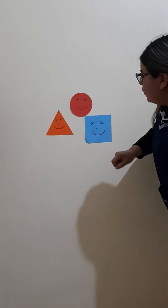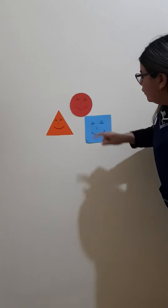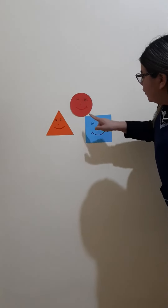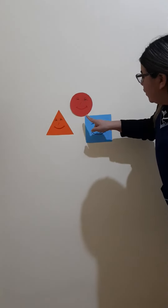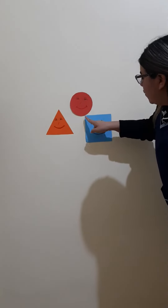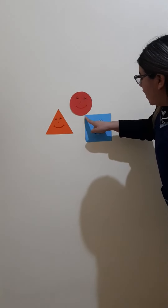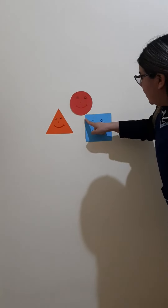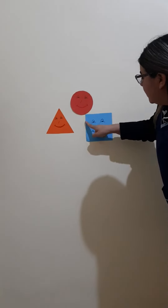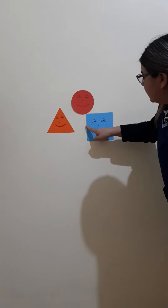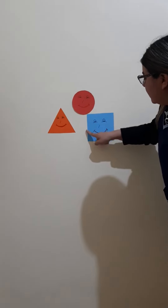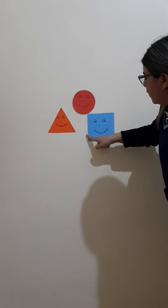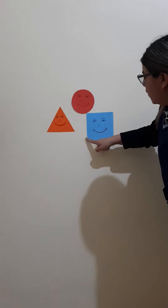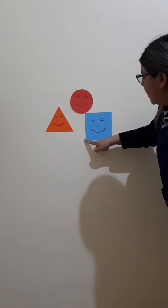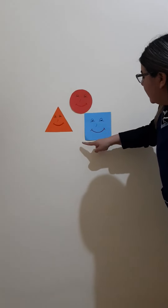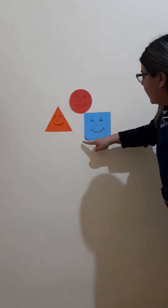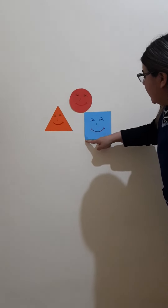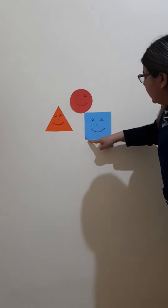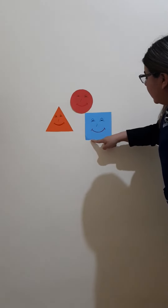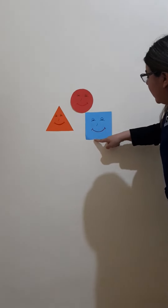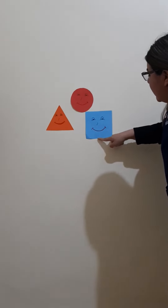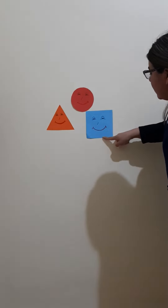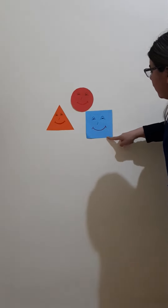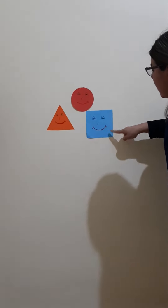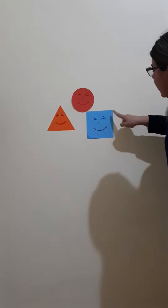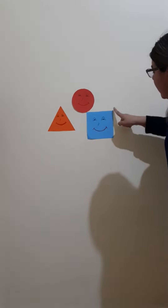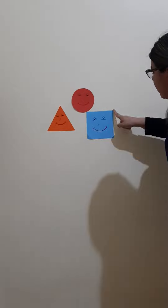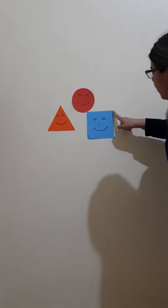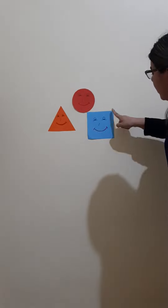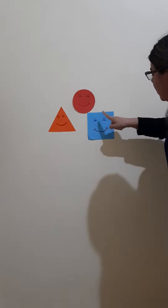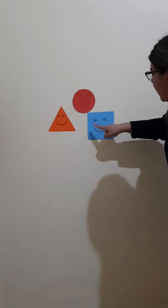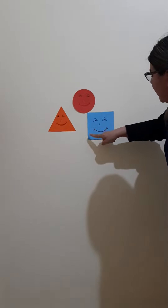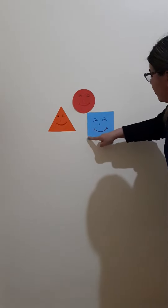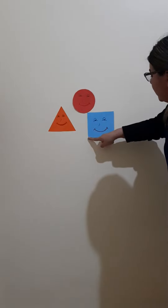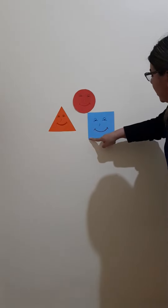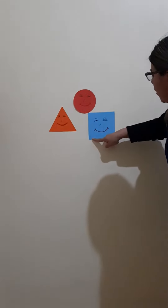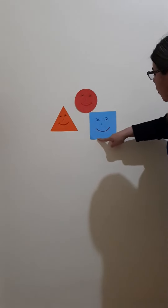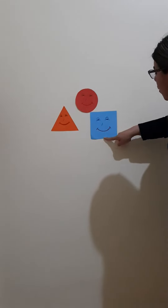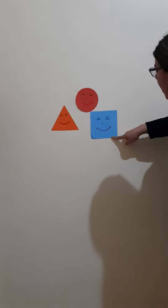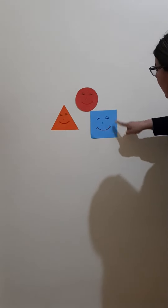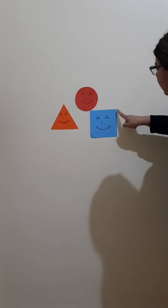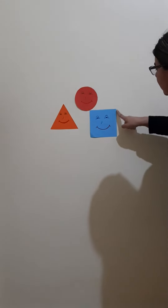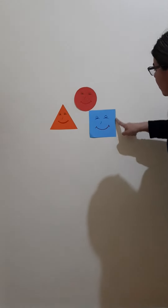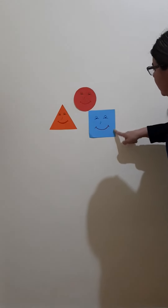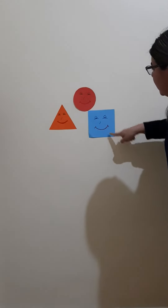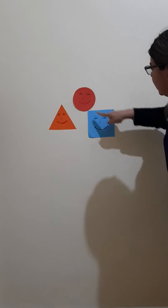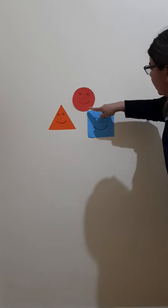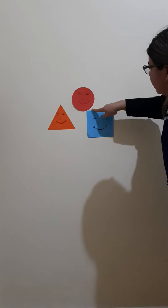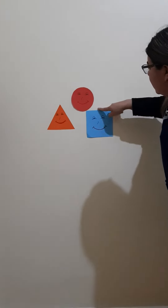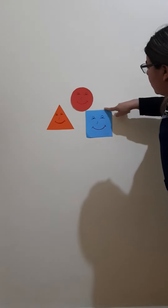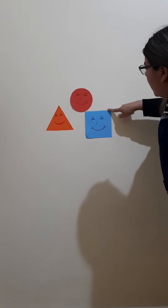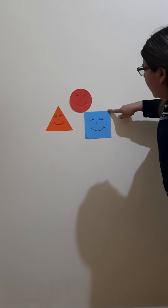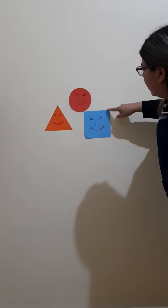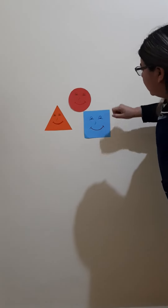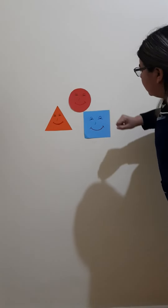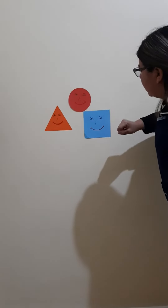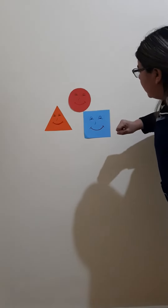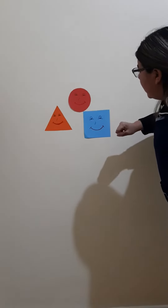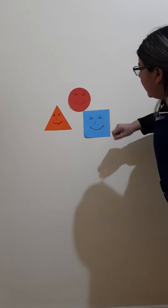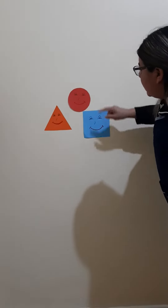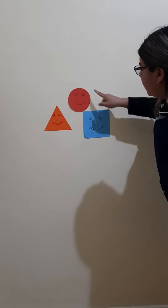son iguales, igual que el cuadrado. El cuadrado tiene cuatro líneas iguales. Y